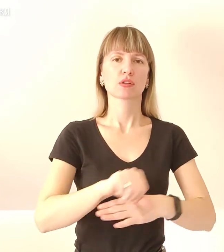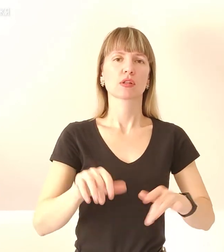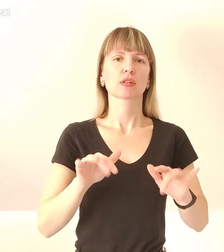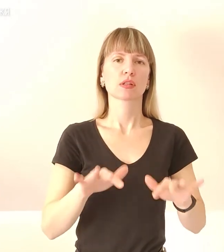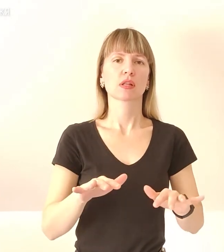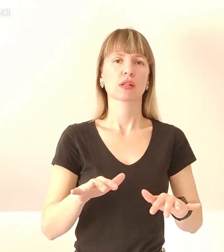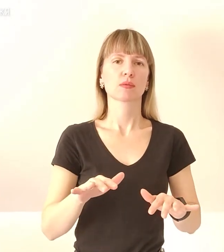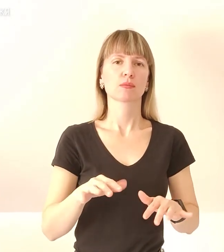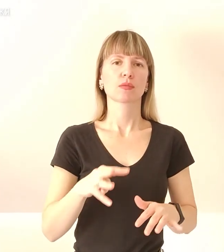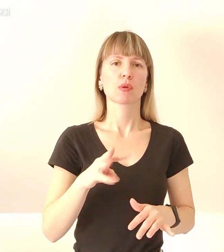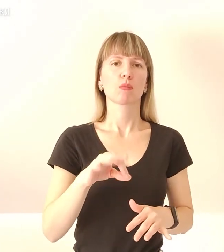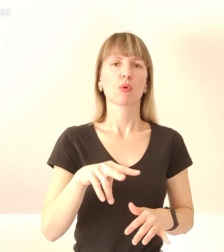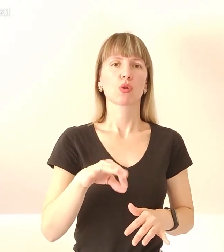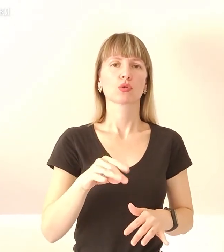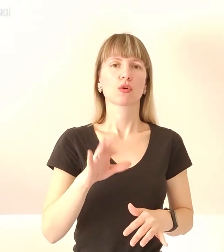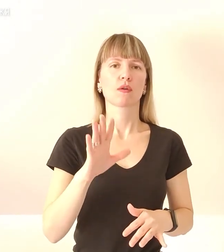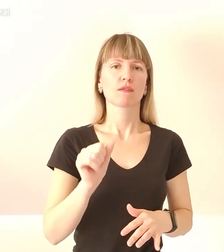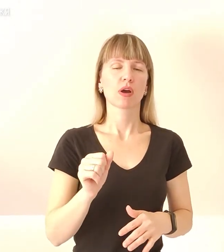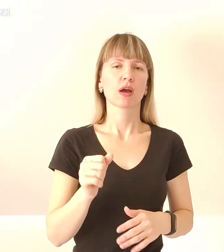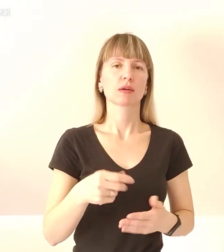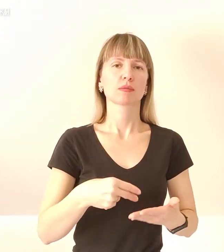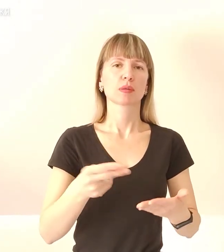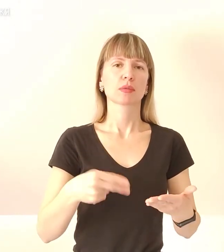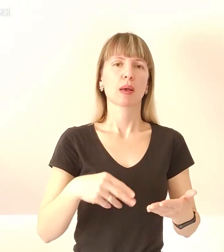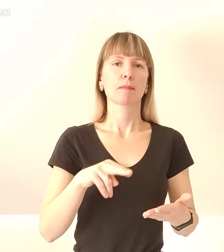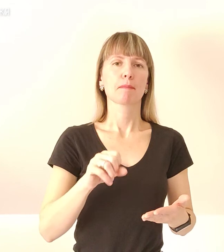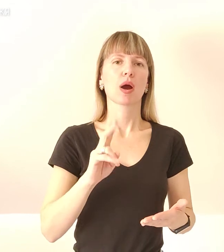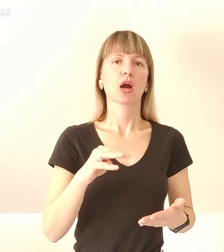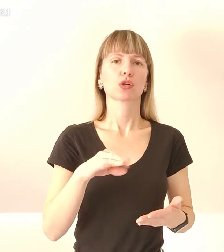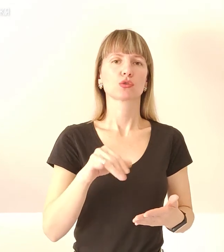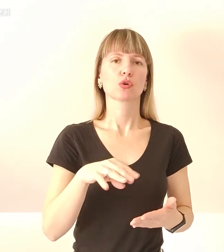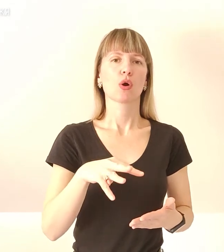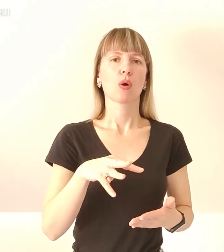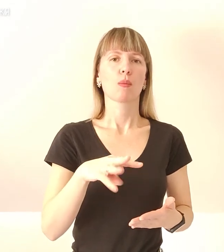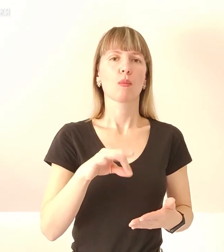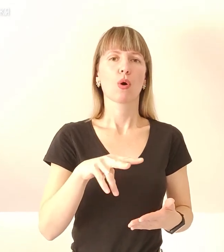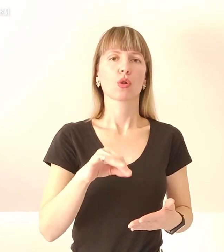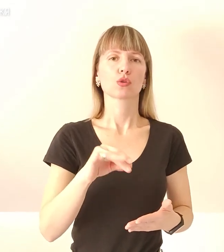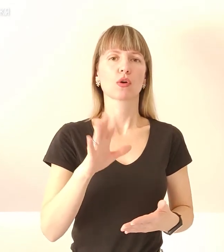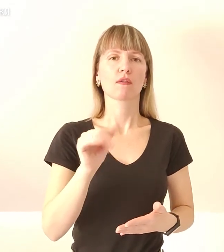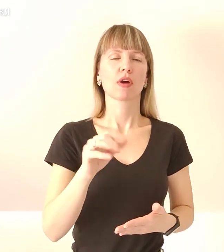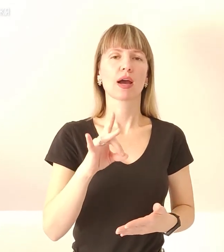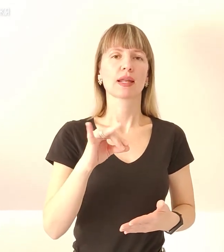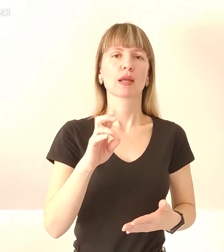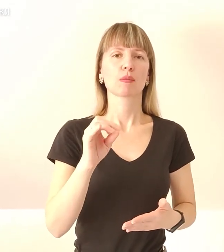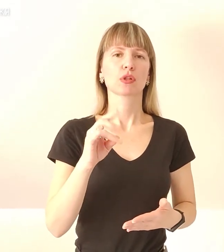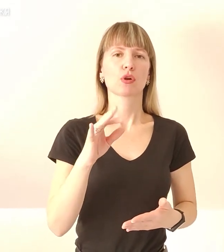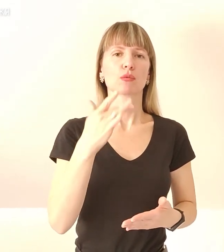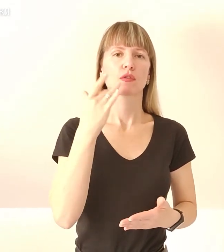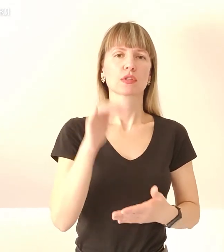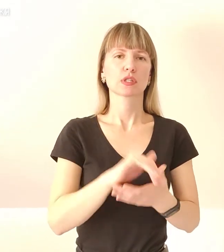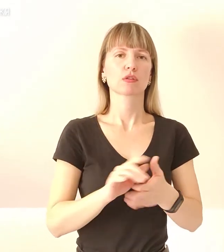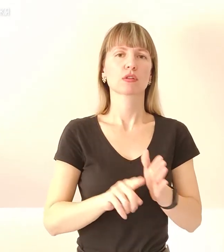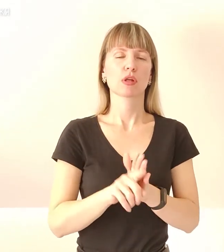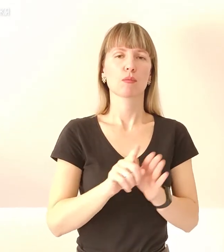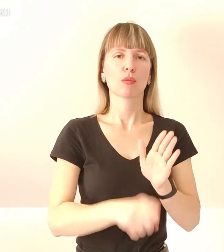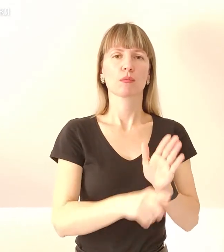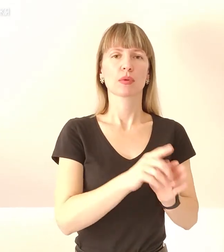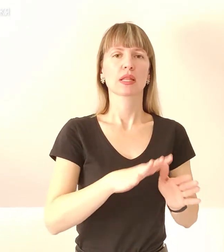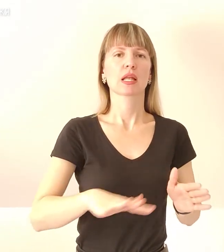Ячислава Молотова. Одного з підписантів пакту Молотова-Гріпентропа. Радянський союз почав бомбардувати територію Фінляндії